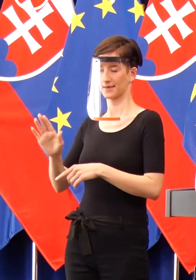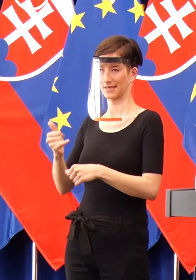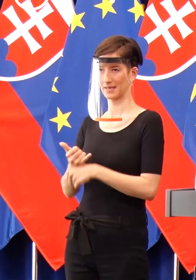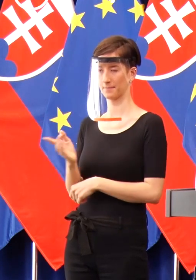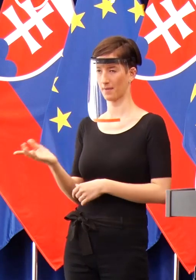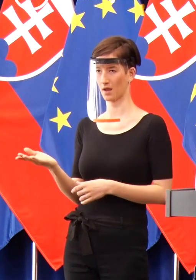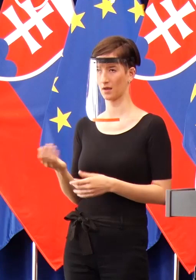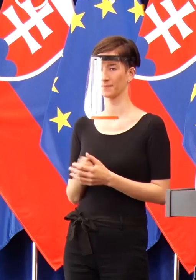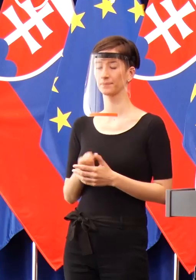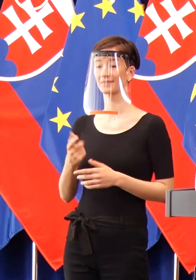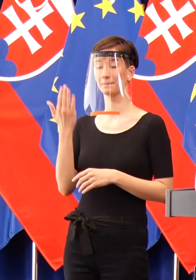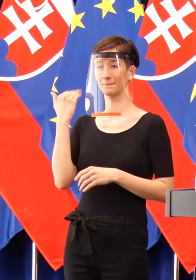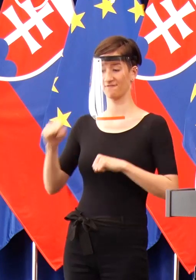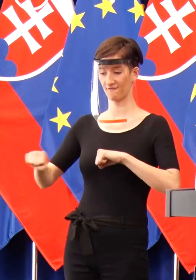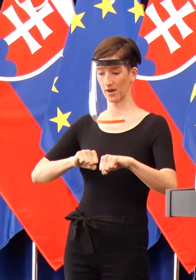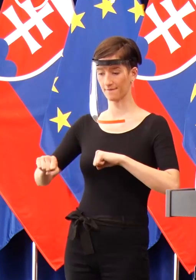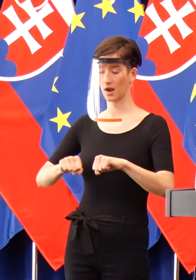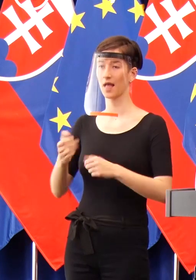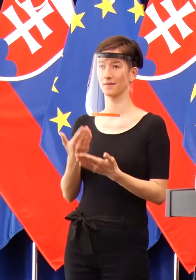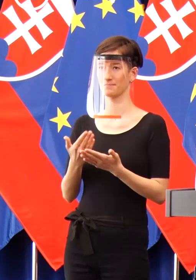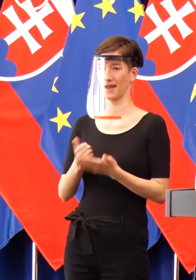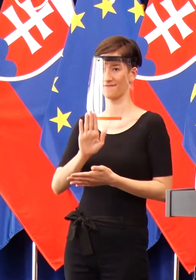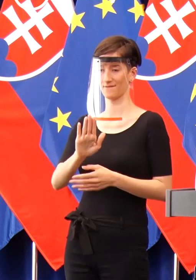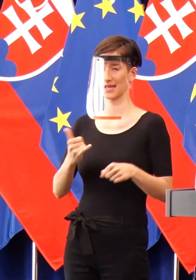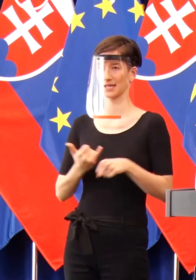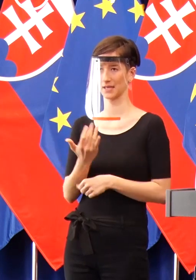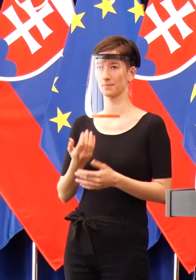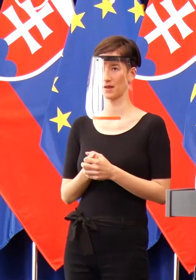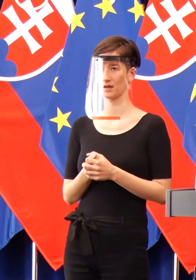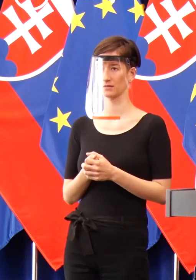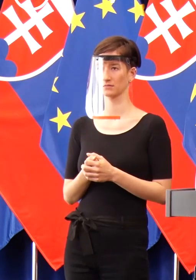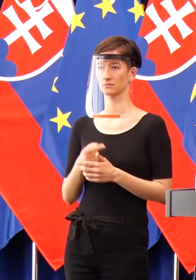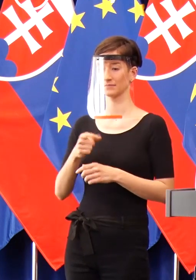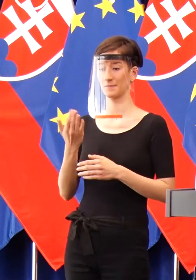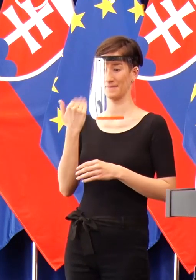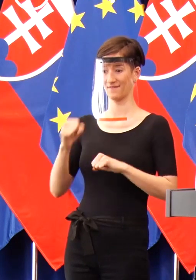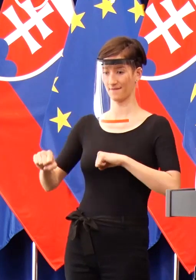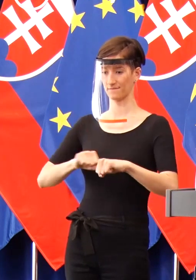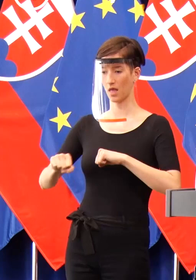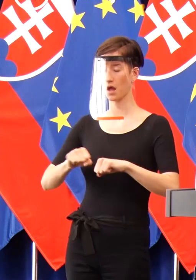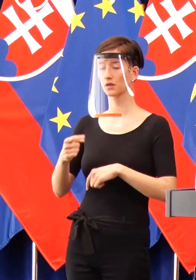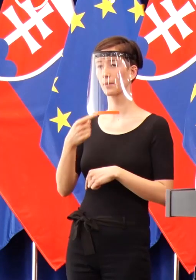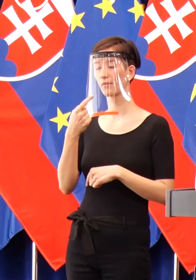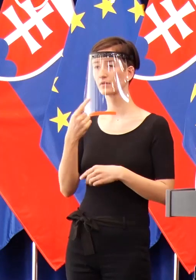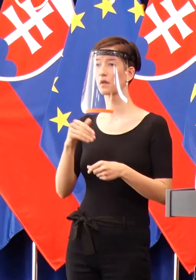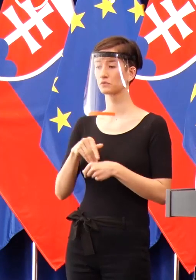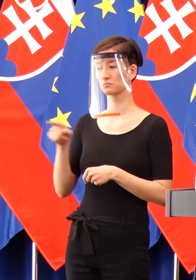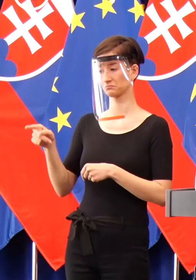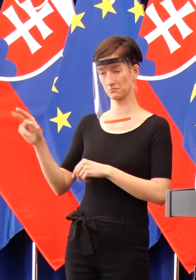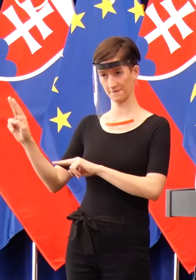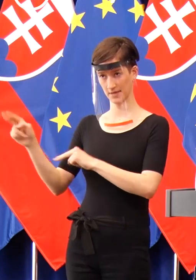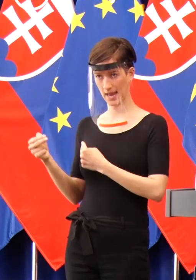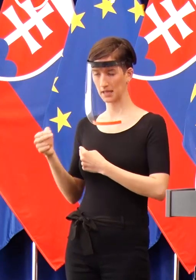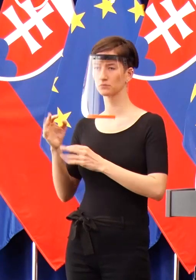Môže za to bývalá vláda Petra Pelegriniho, ktorá povedala, že je zodpovedné konať tak, že povieme, že títo ľudia majú ísť dobrovoľne do